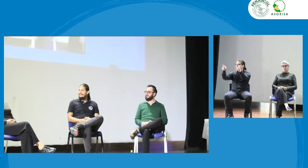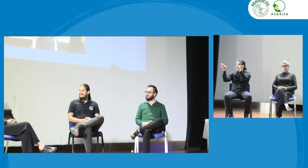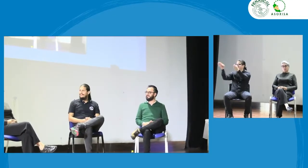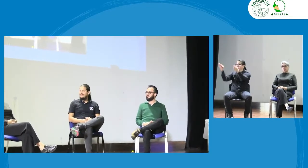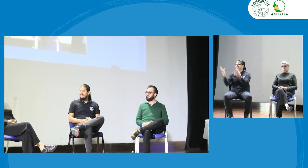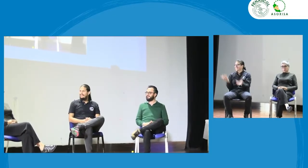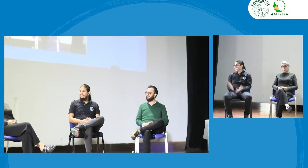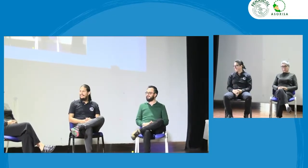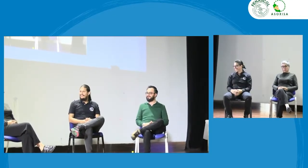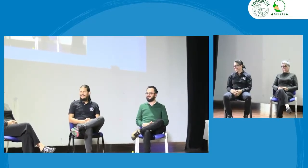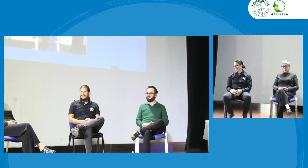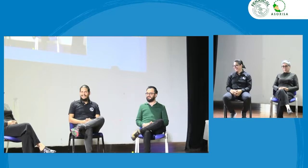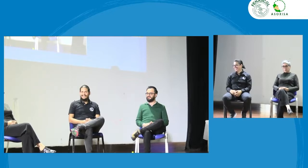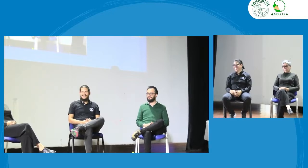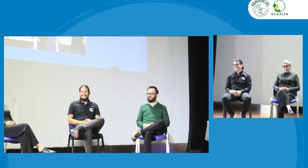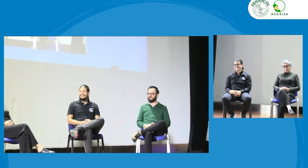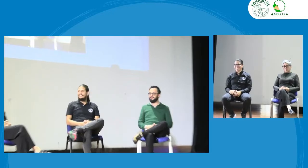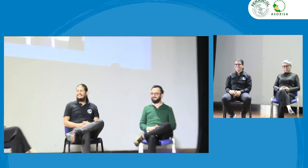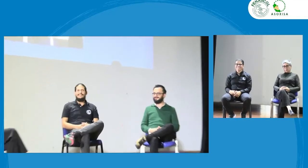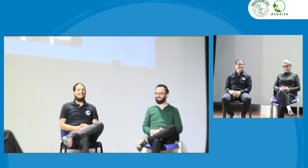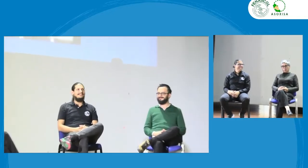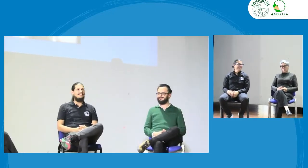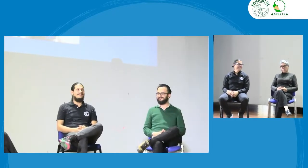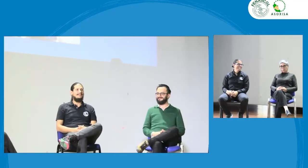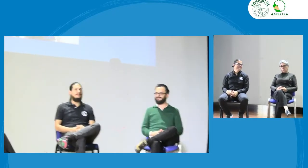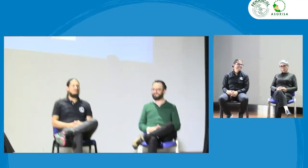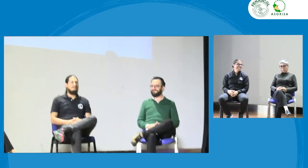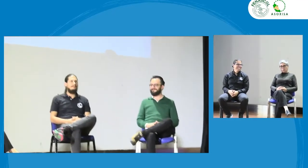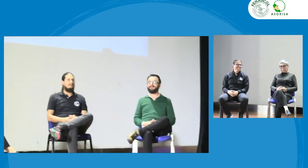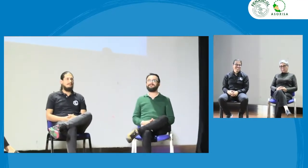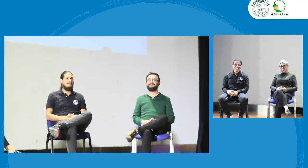Bien, es que tenemos dos cámaras, entonces me siento que leseticaron de un ojo.